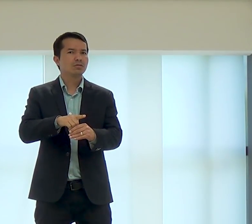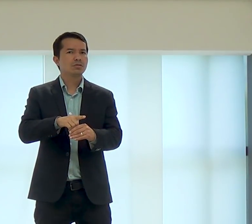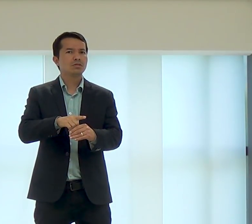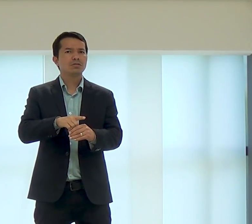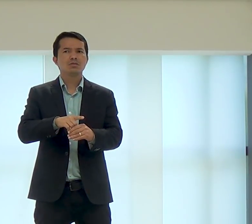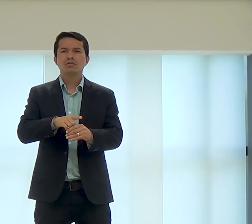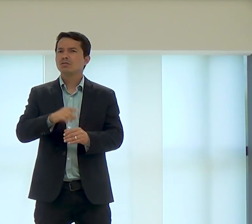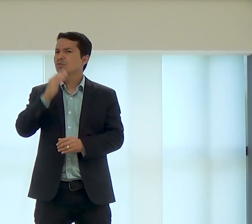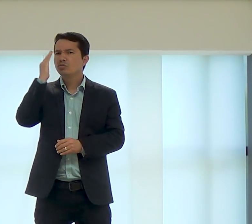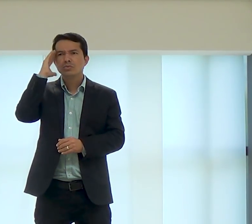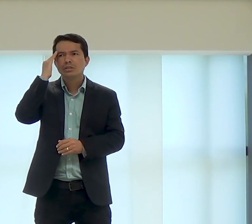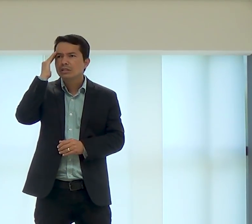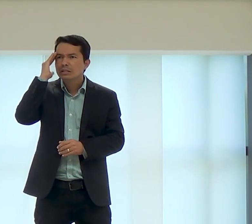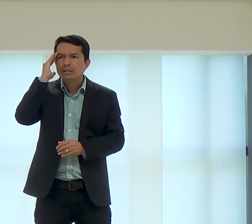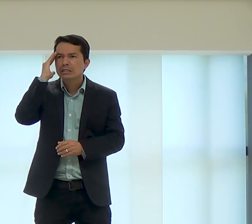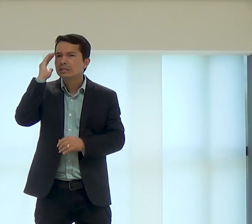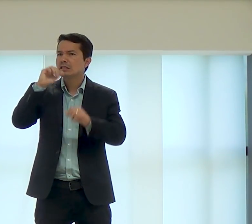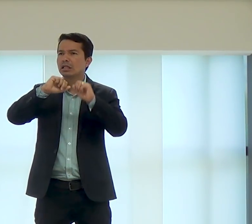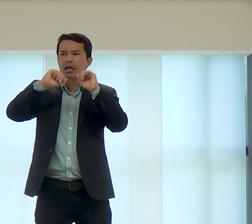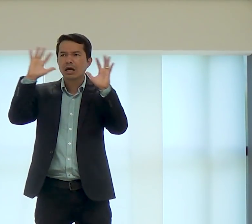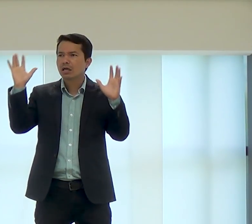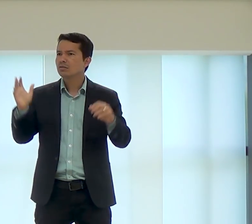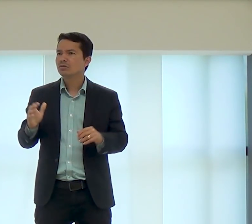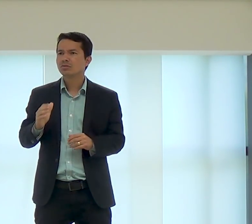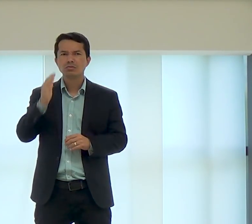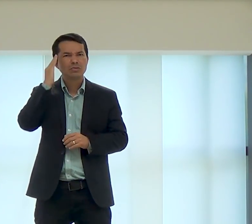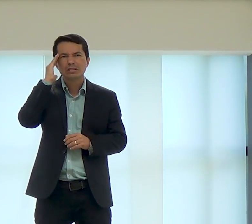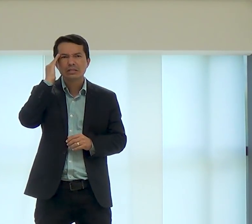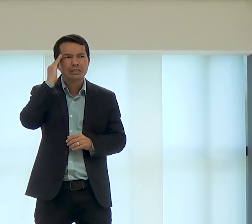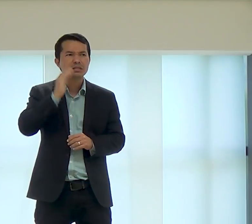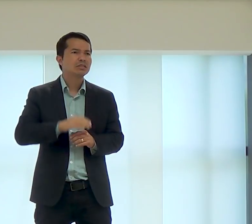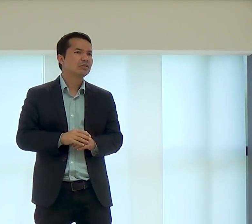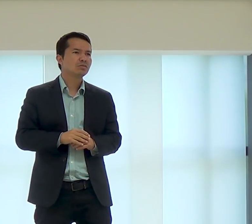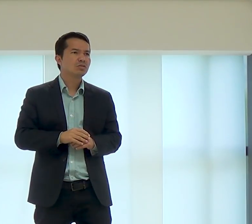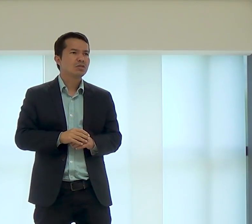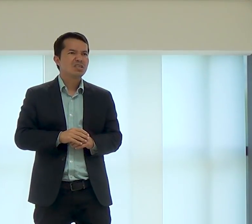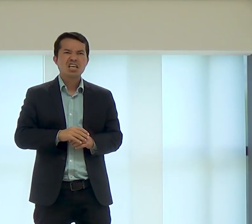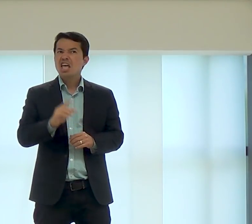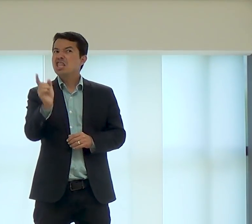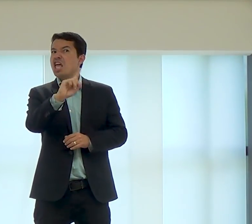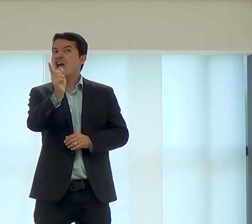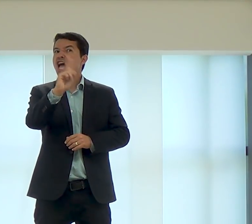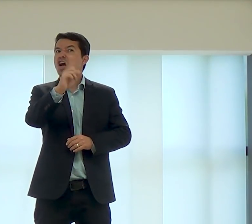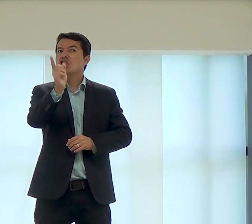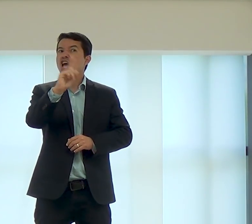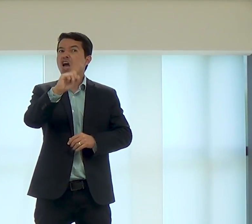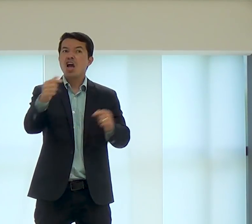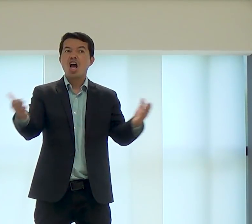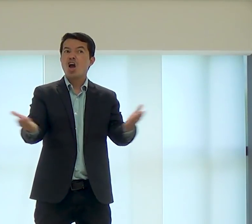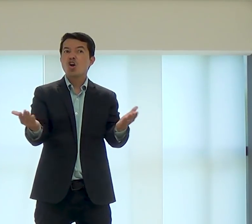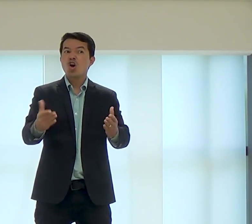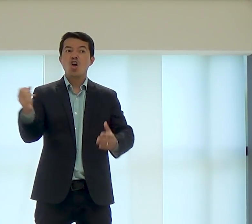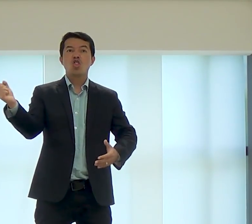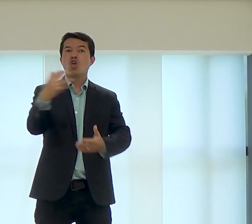tem dificuldade de dizimar, não entende claramente o sentido do dizim, fala não,